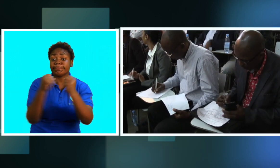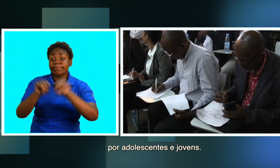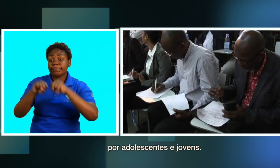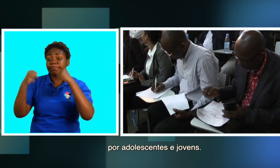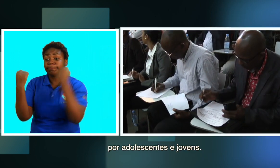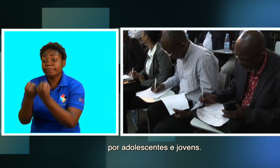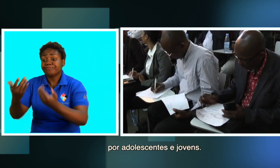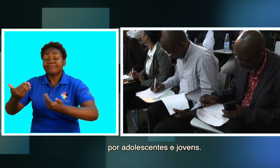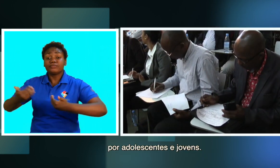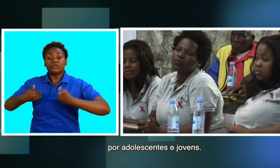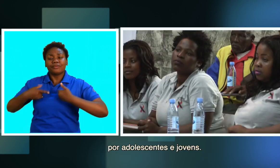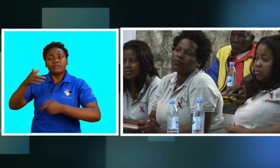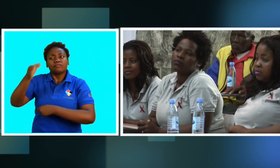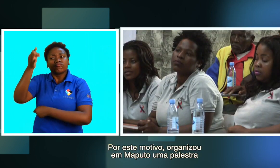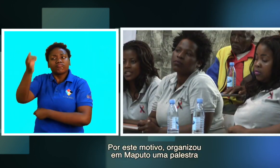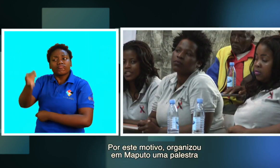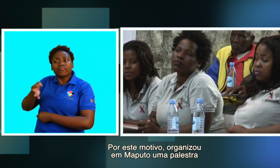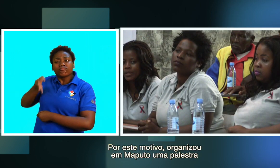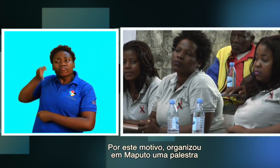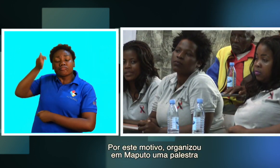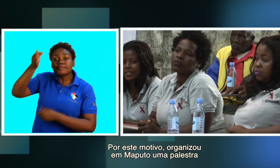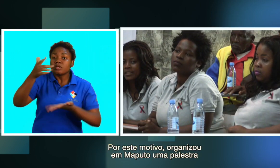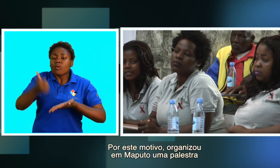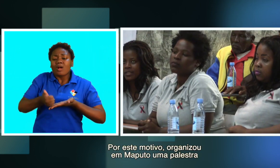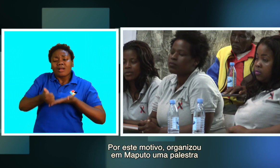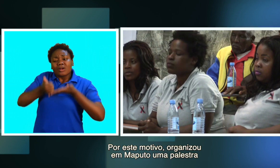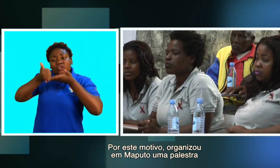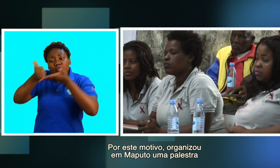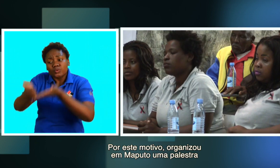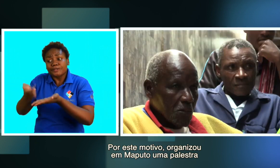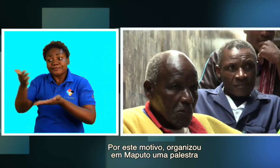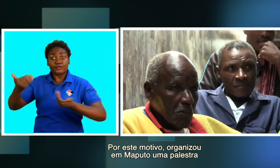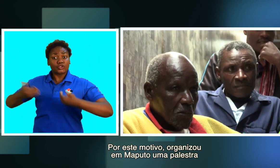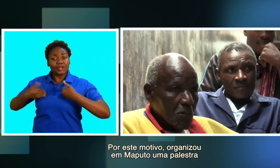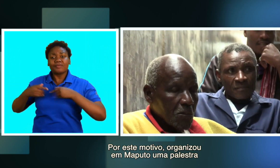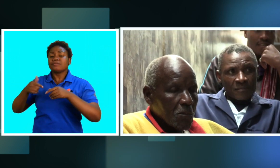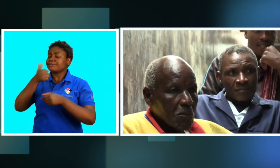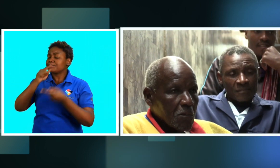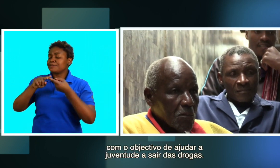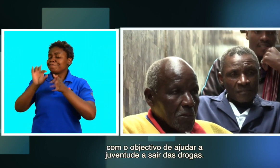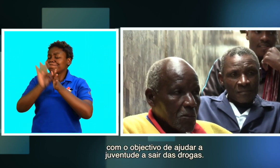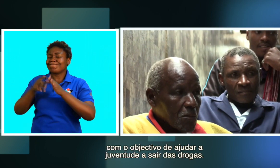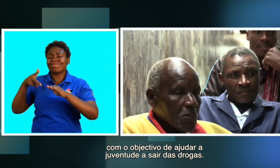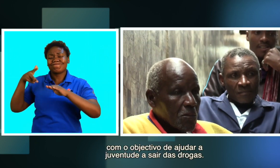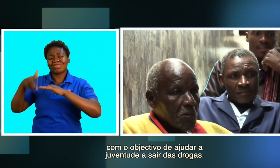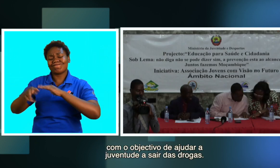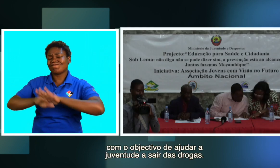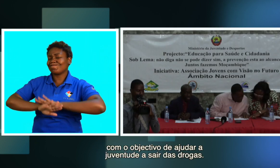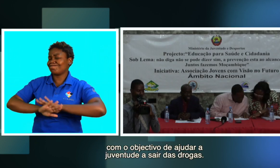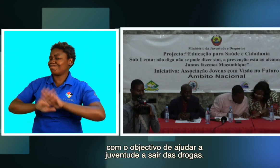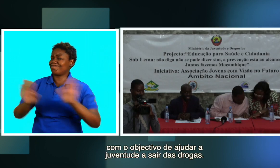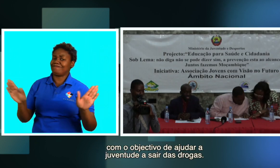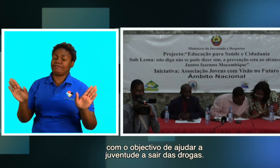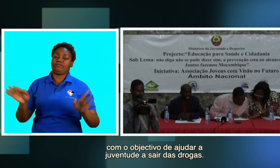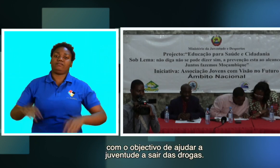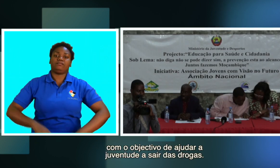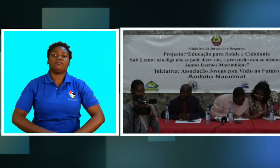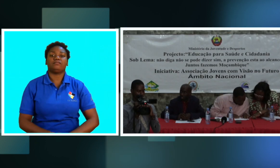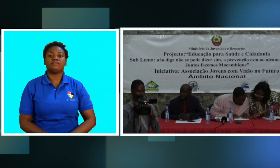por adolescentes e jovens. Por este motivo, organizou em Maputo uma palestra com o objetivo de ajudar a juventude a sair